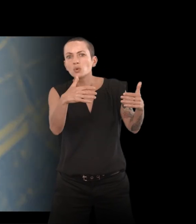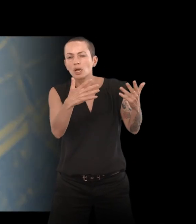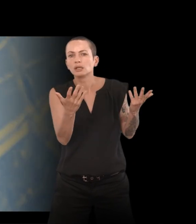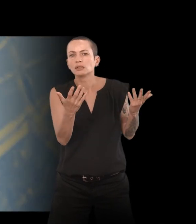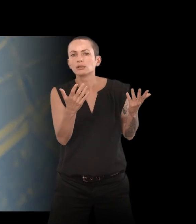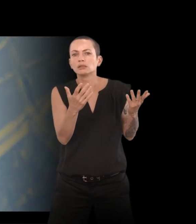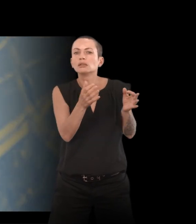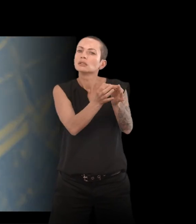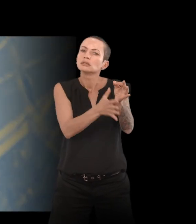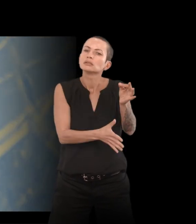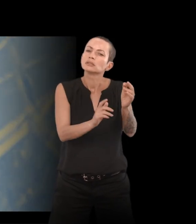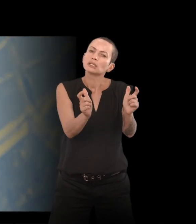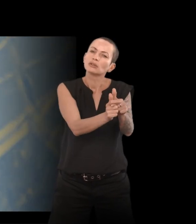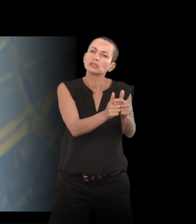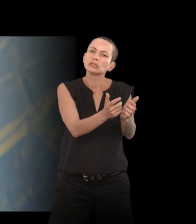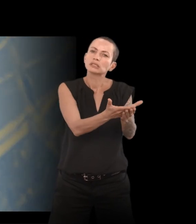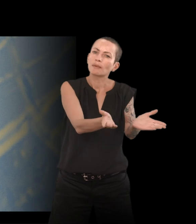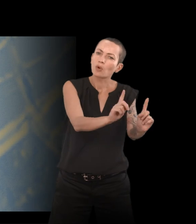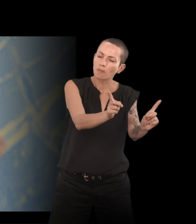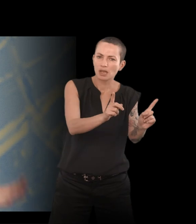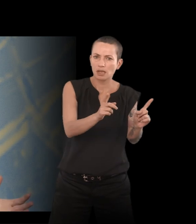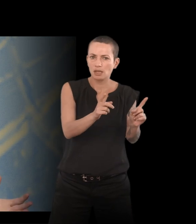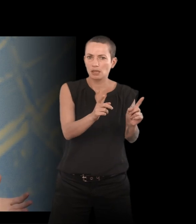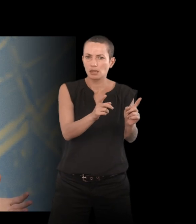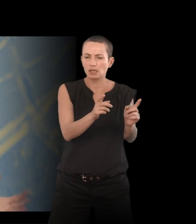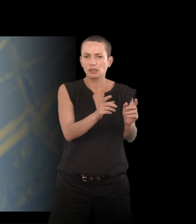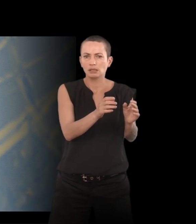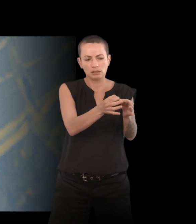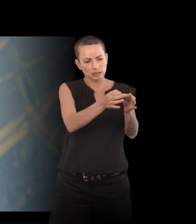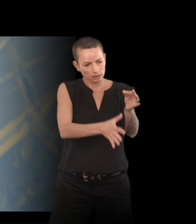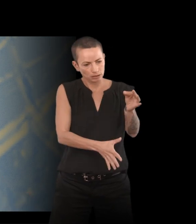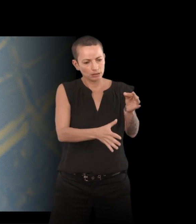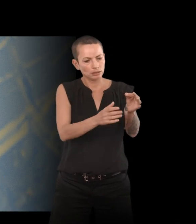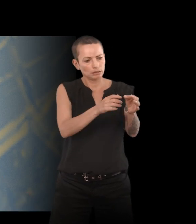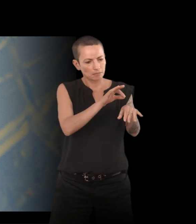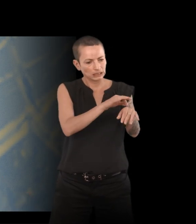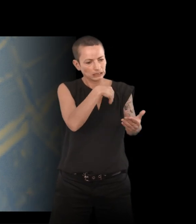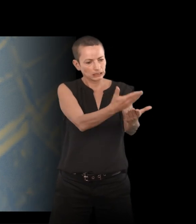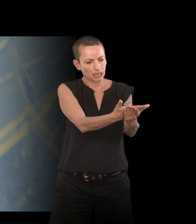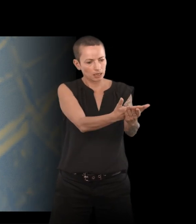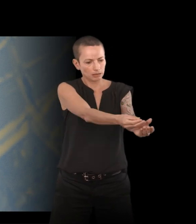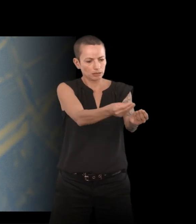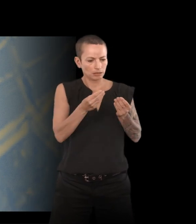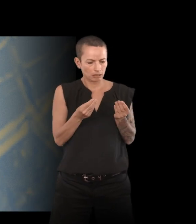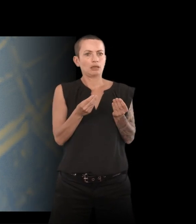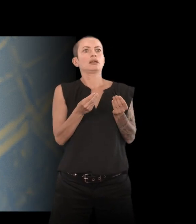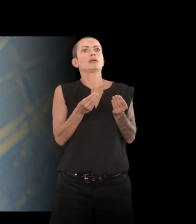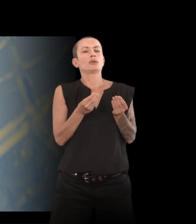n jamais un simple diagnostic, mais il veut dire toujours infiniment plus pour le malade que pour celui qu'il énonce. En